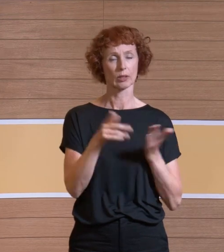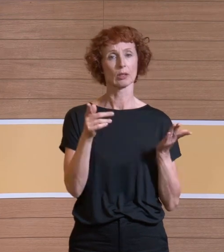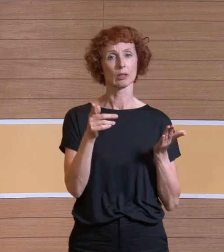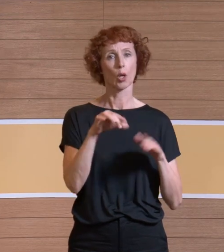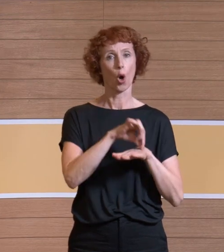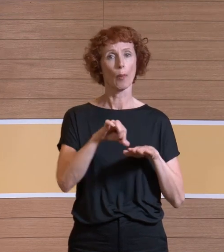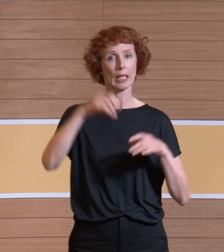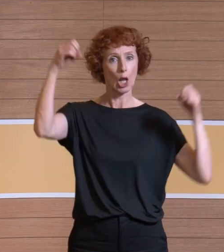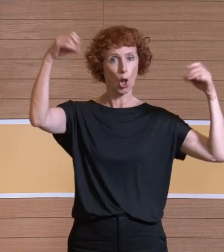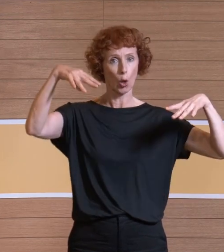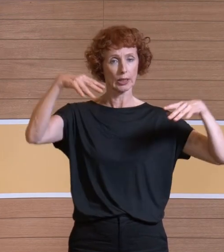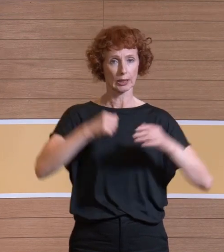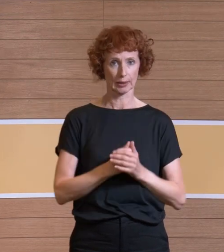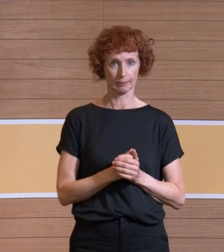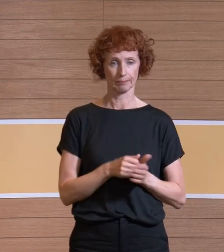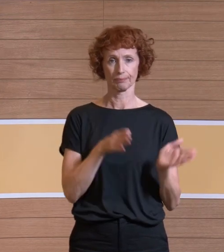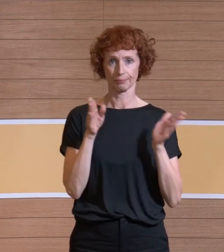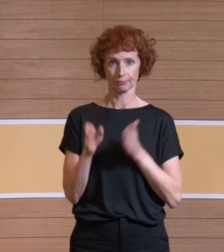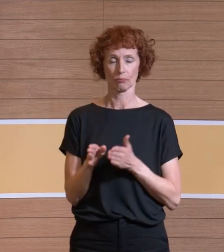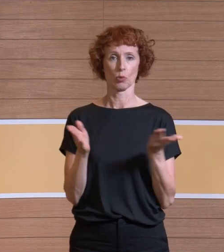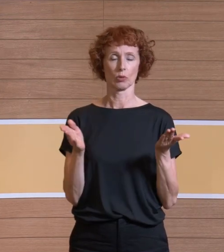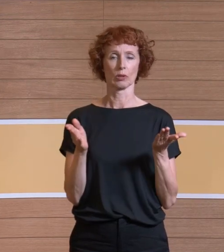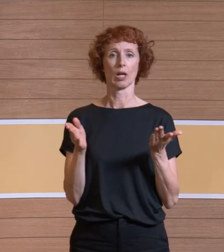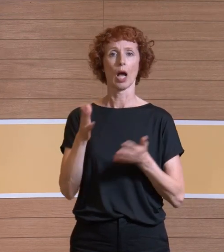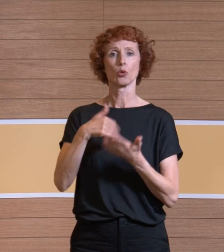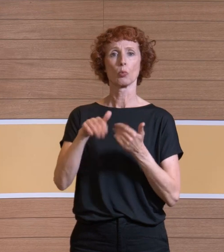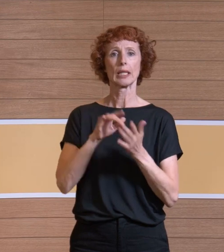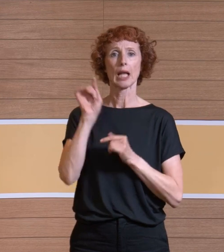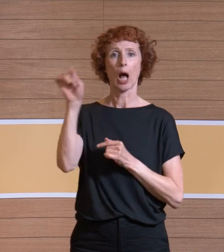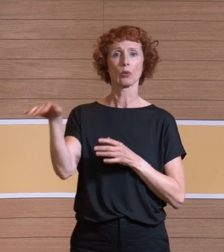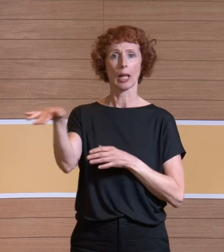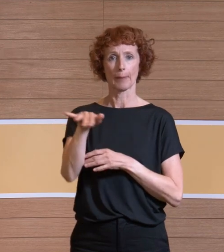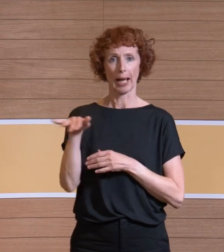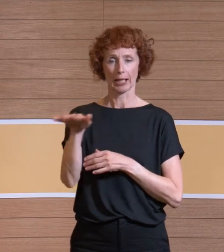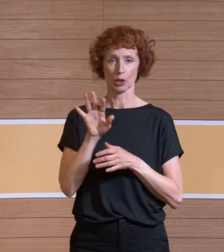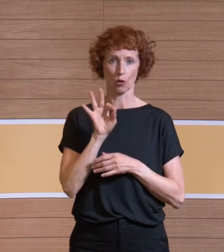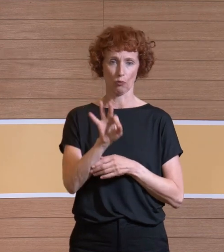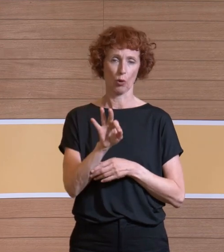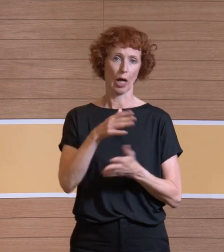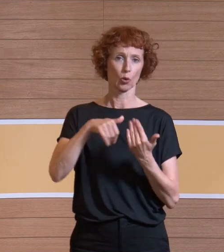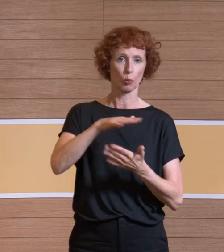zweitens der Vergleich von der Schutzwirkung im turbulenten Außenbereich zu turbulenten Systemen.